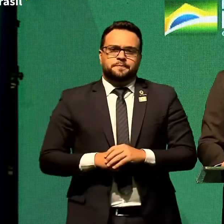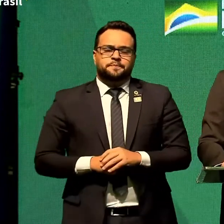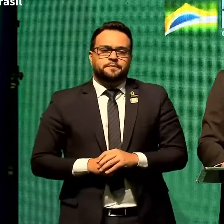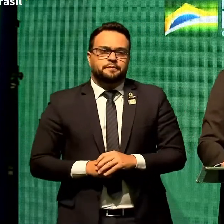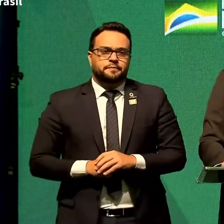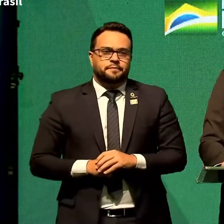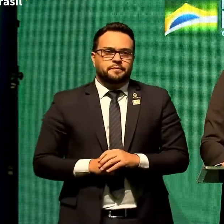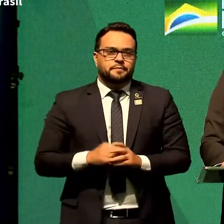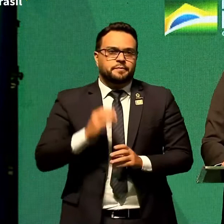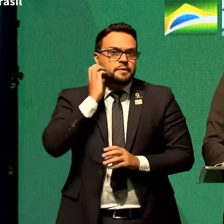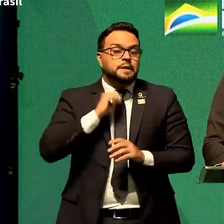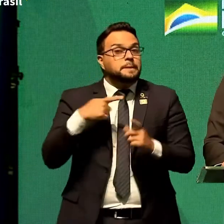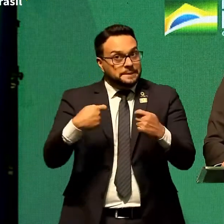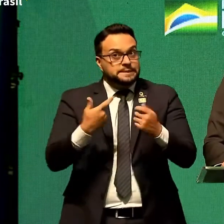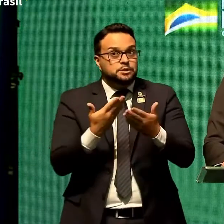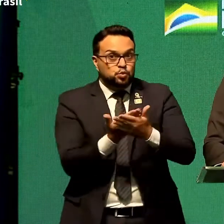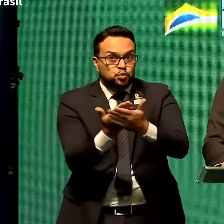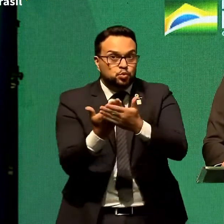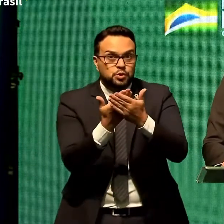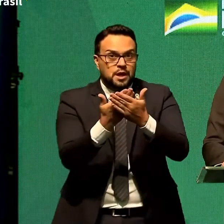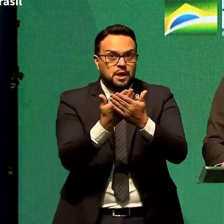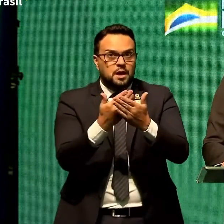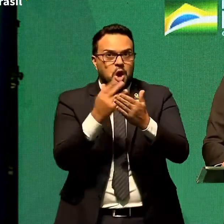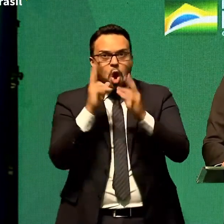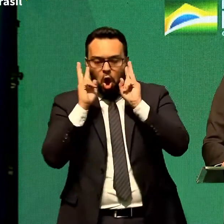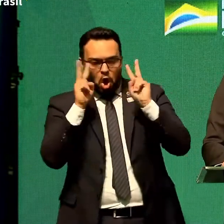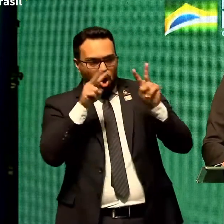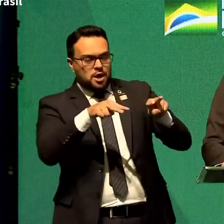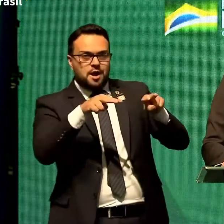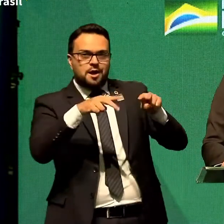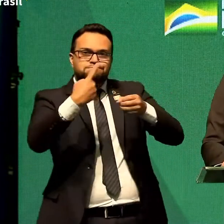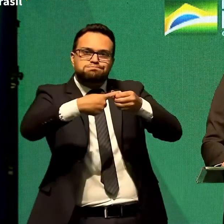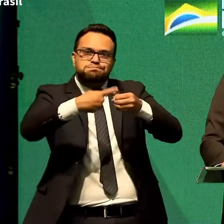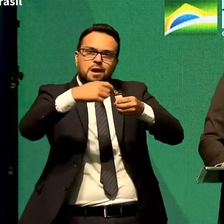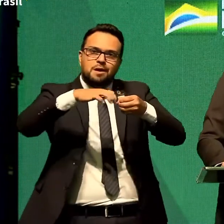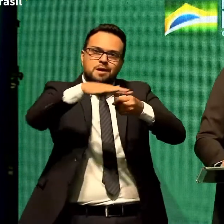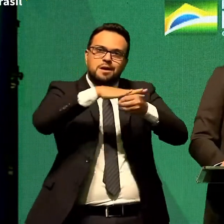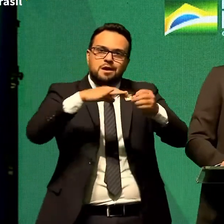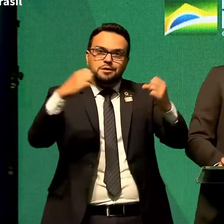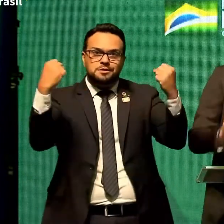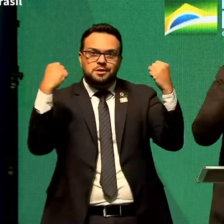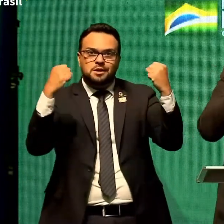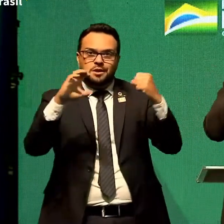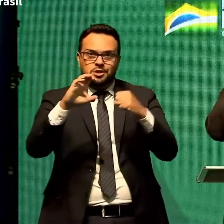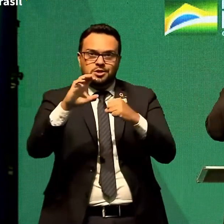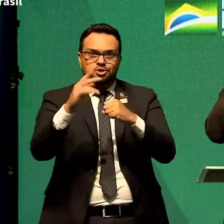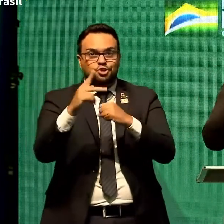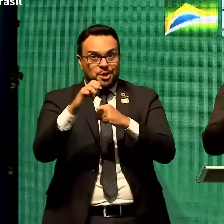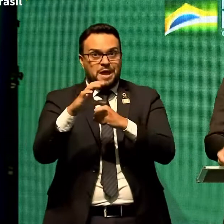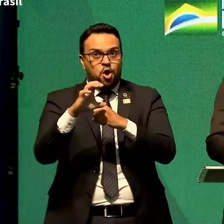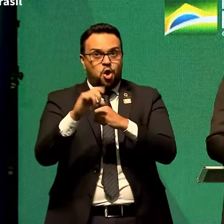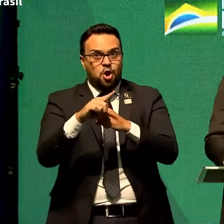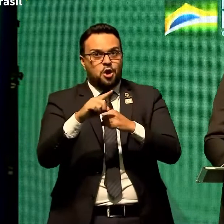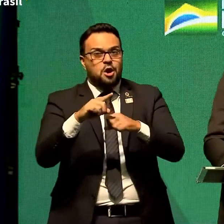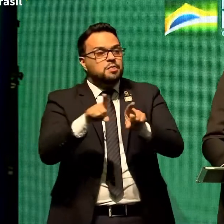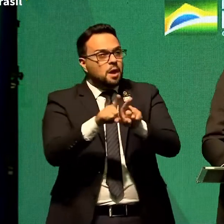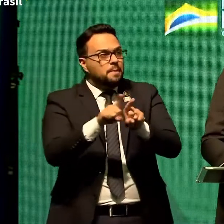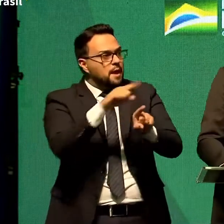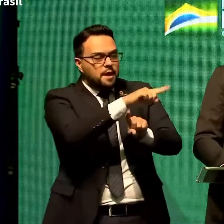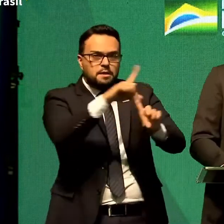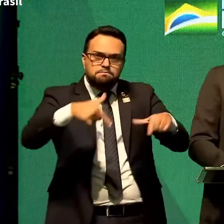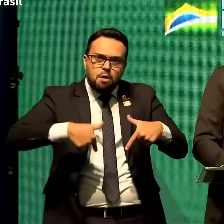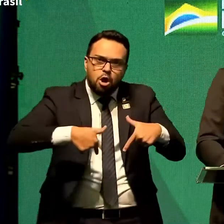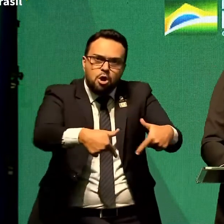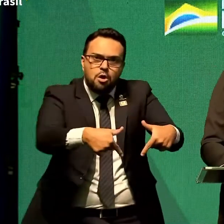temos que estudar Chapecó temos que ver as medidas tomadas pelo prefeito as atuais medidas